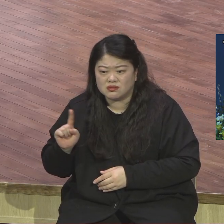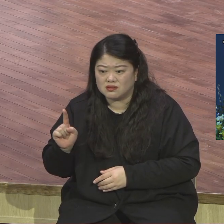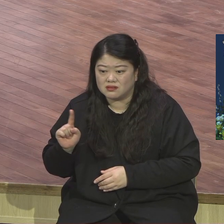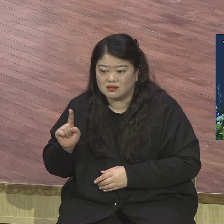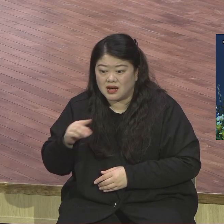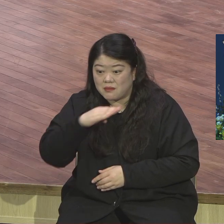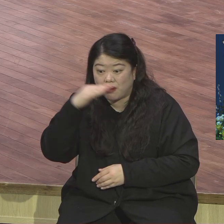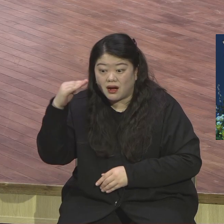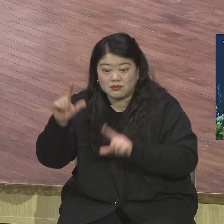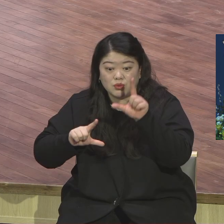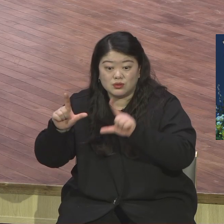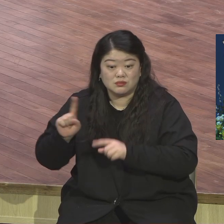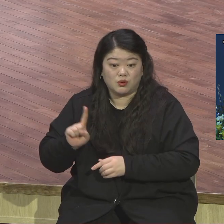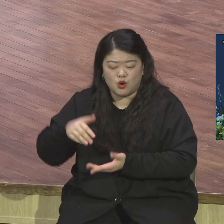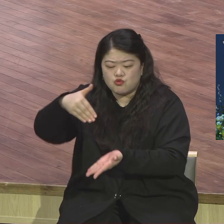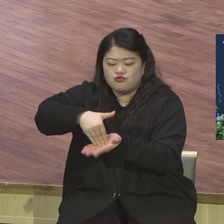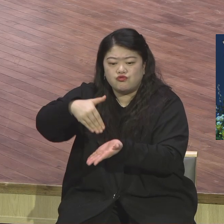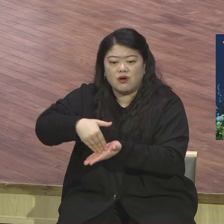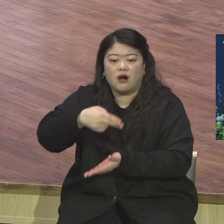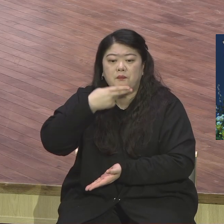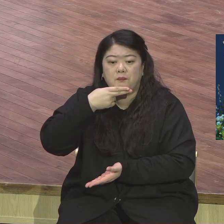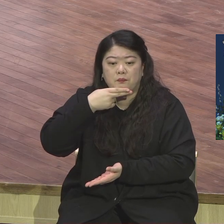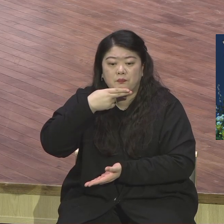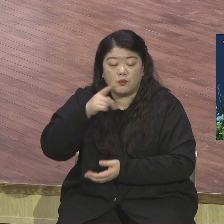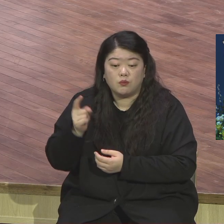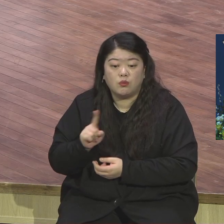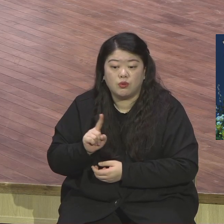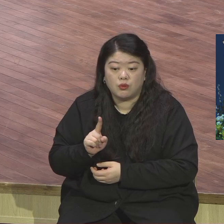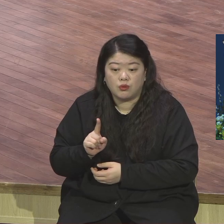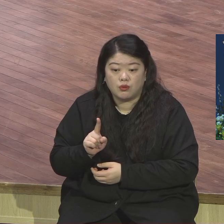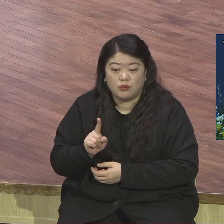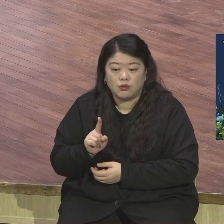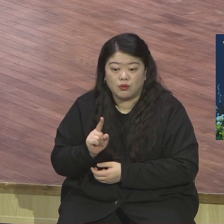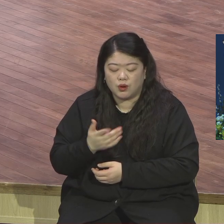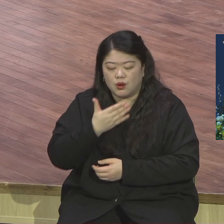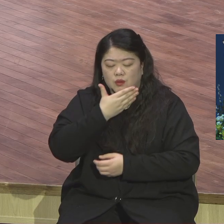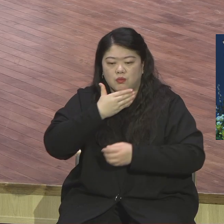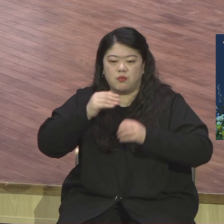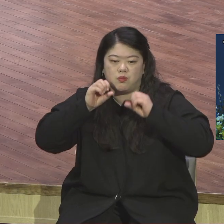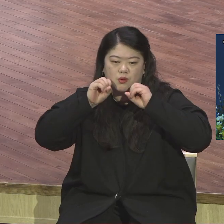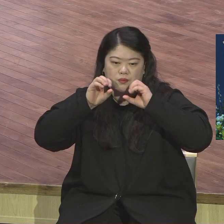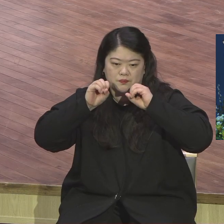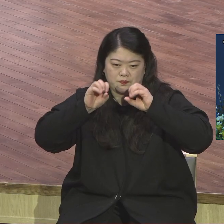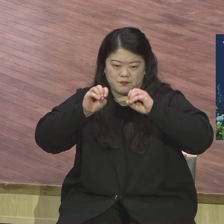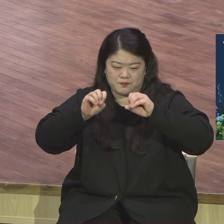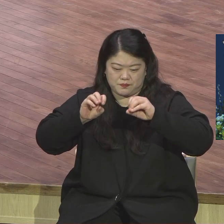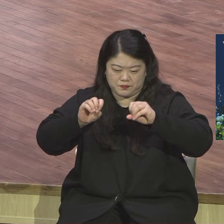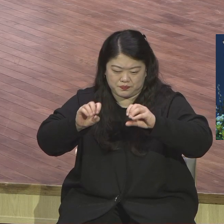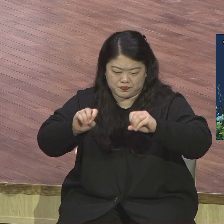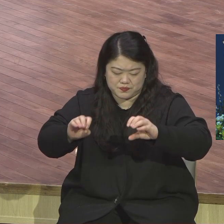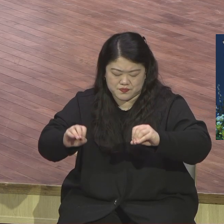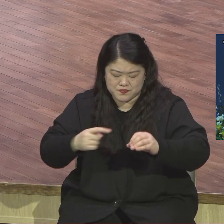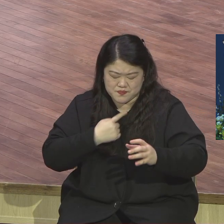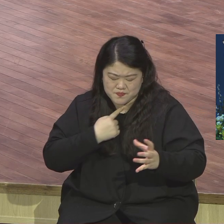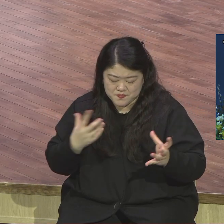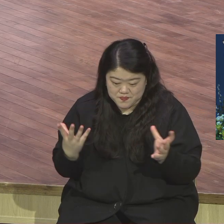삶이 뭐예요 바로 이삼칠나라 오천종족 보그마예요 여기에 내가 쓰임을